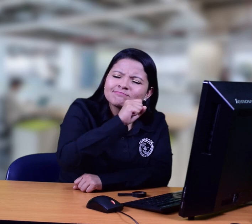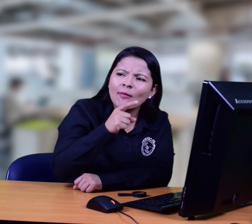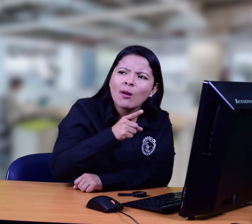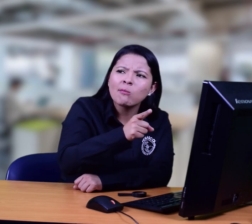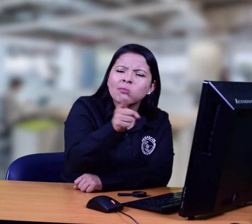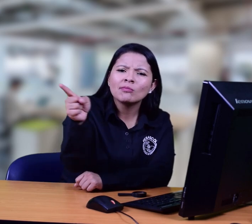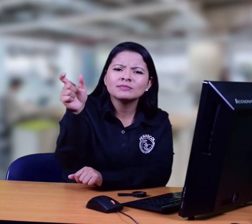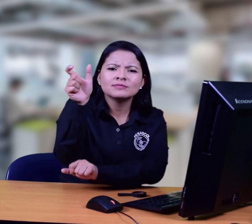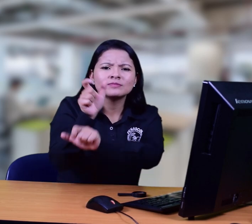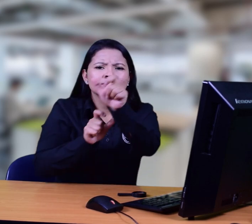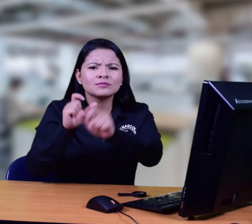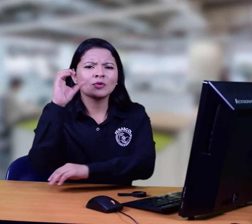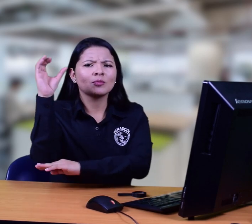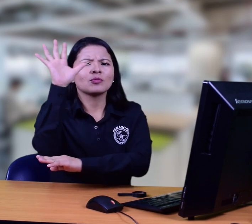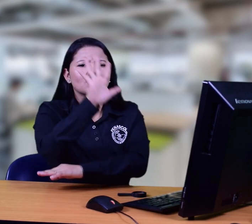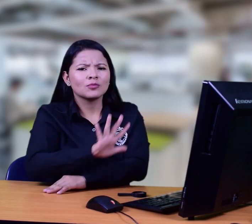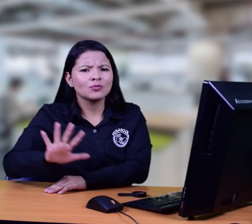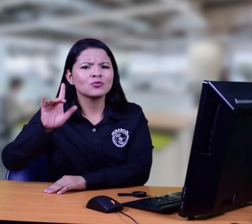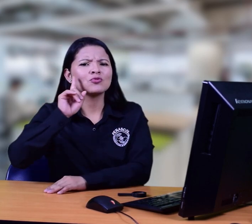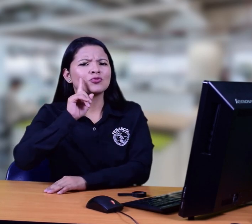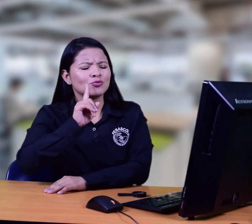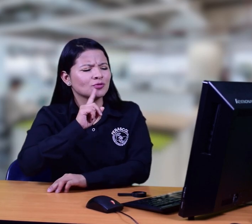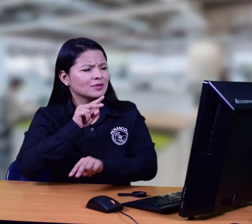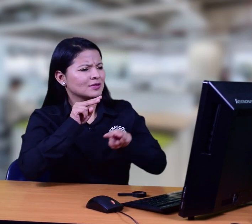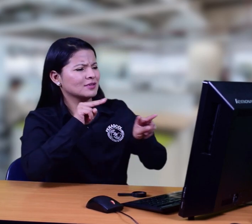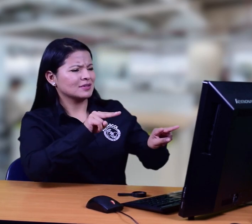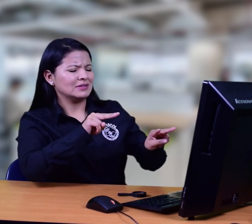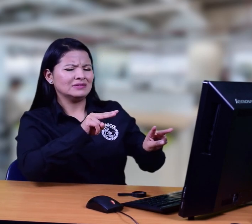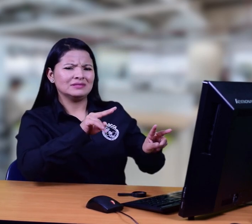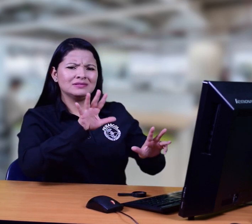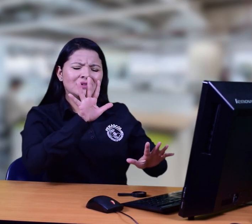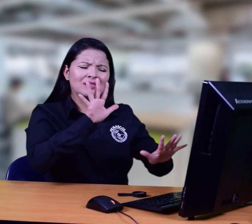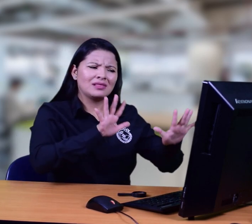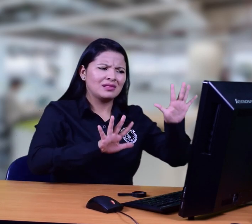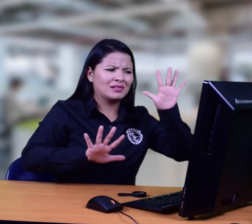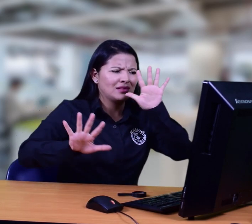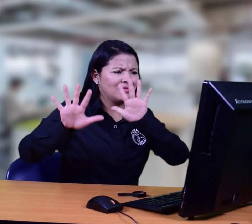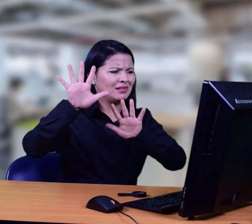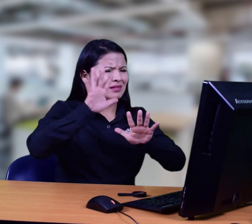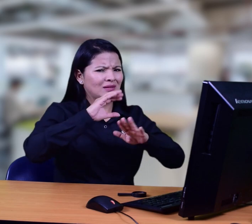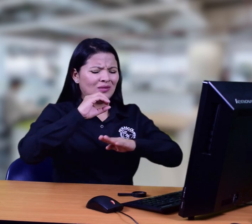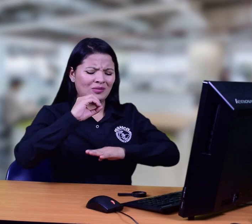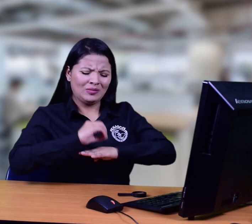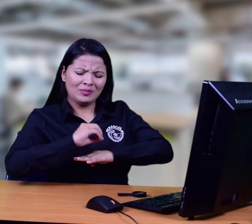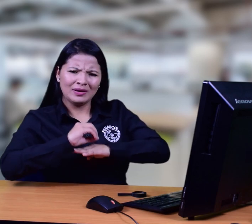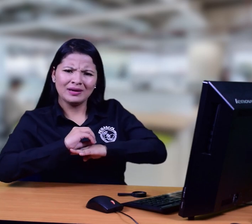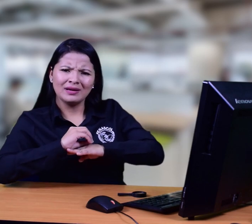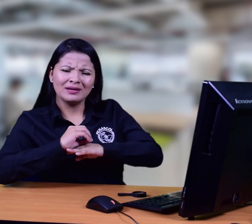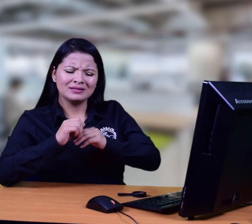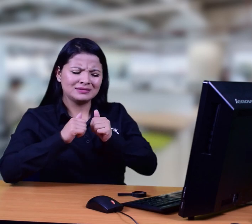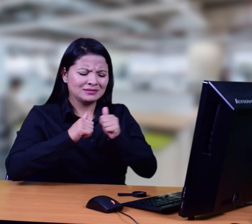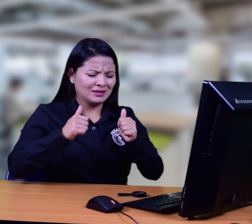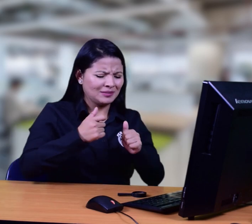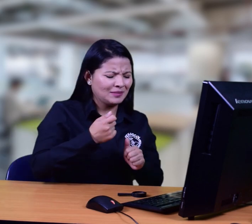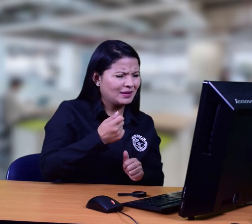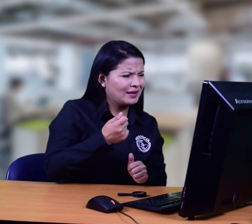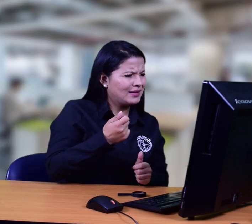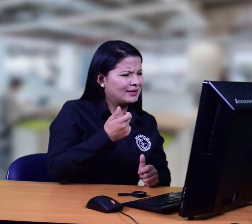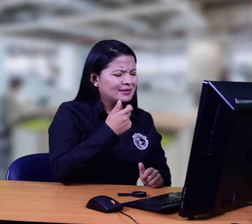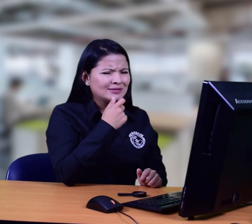Viendo las respuestas que nos dan, nos damos cuenta que para las personas sordas este tema es confuso. ¿Qué